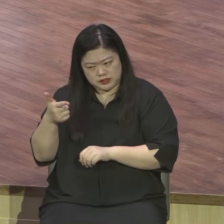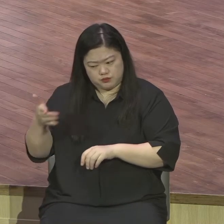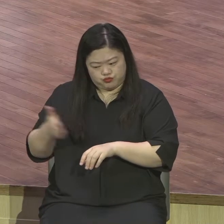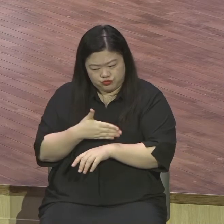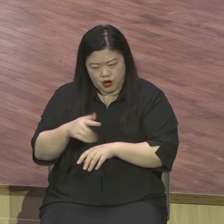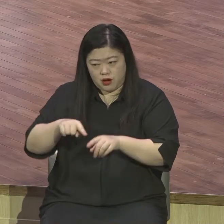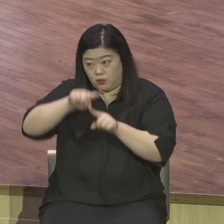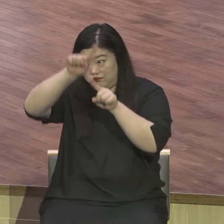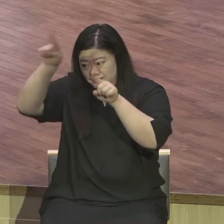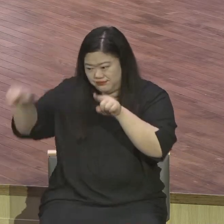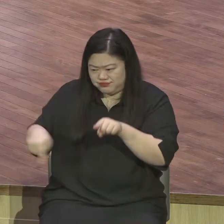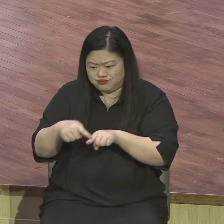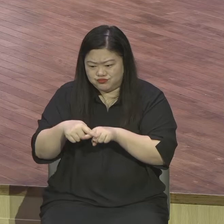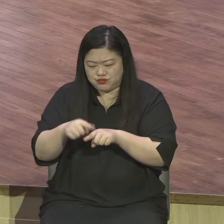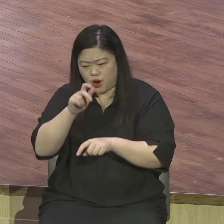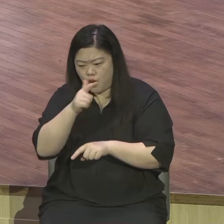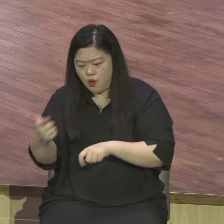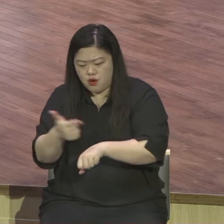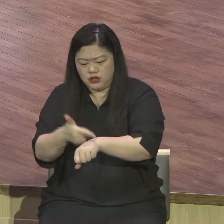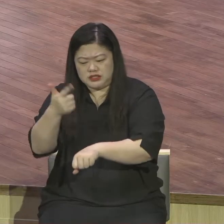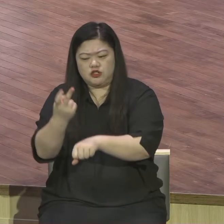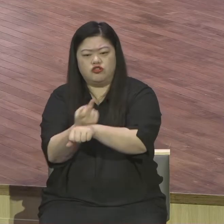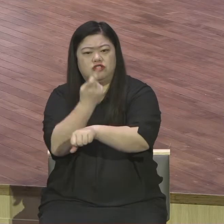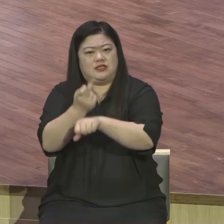전혀 기대와 다르니까 불평하는 겁니다